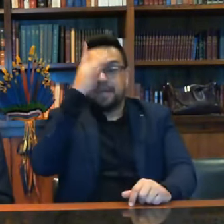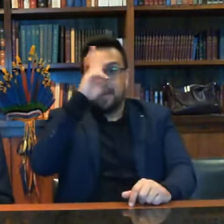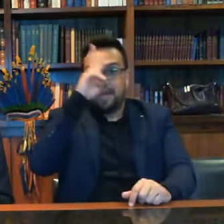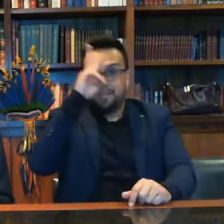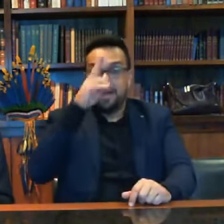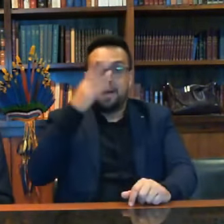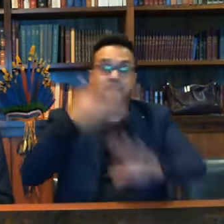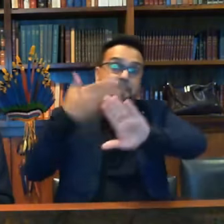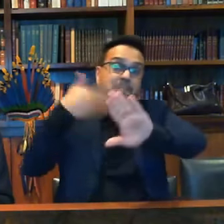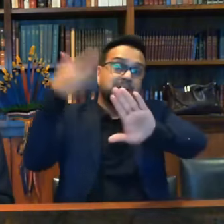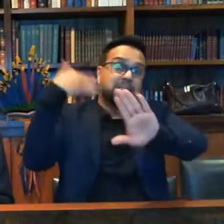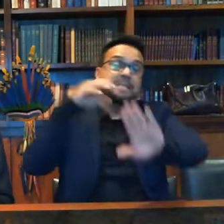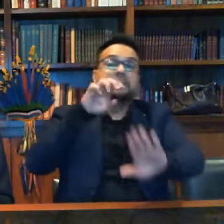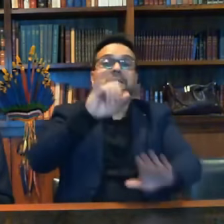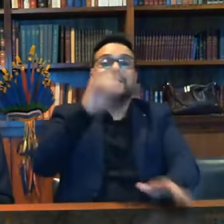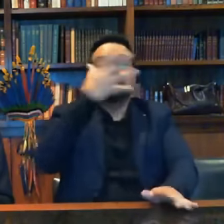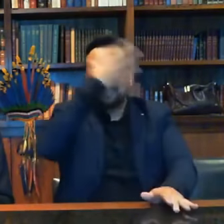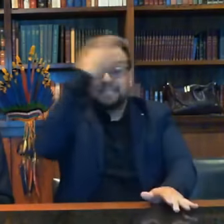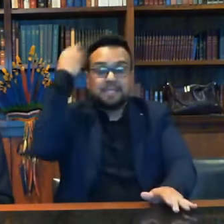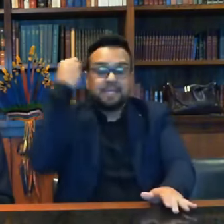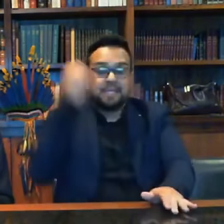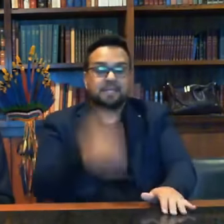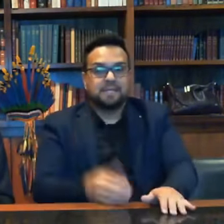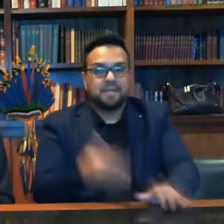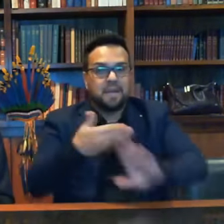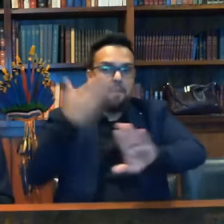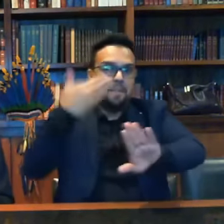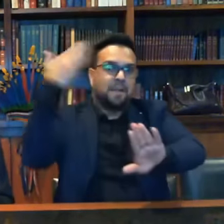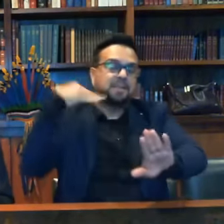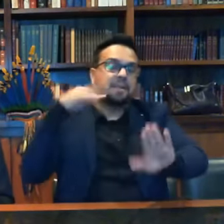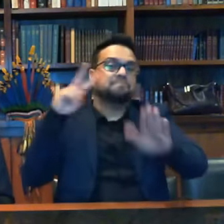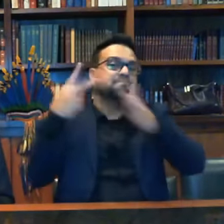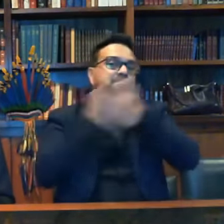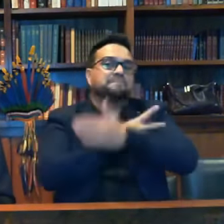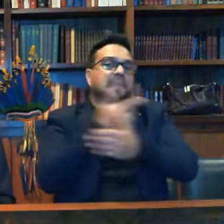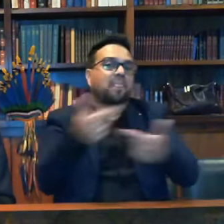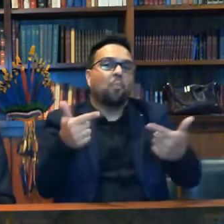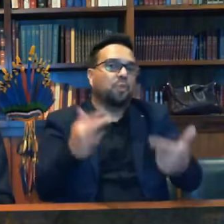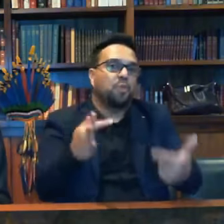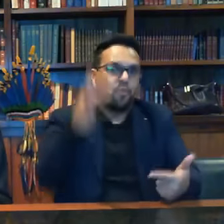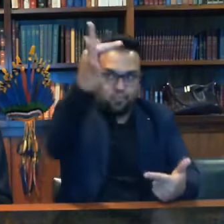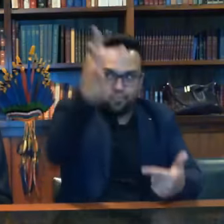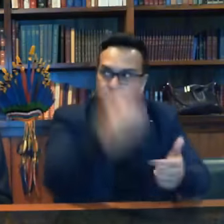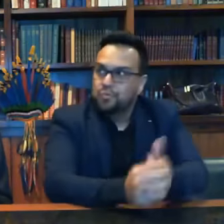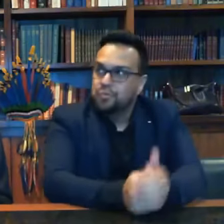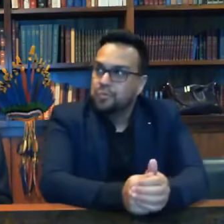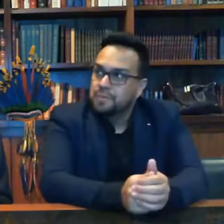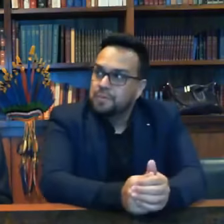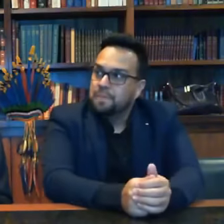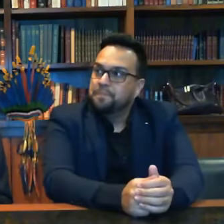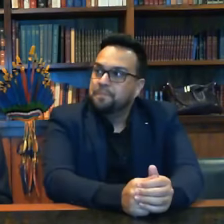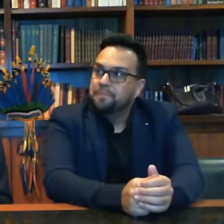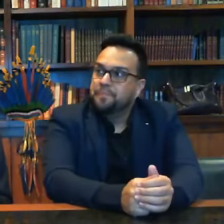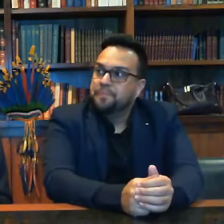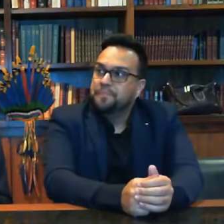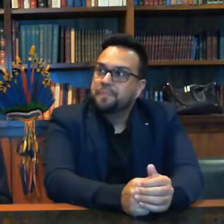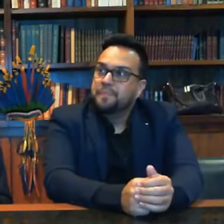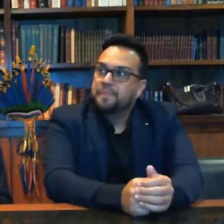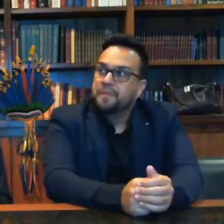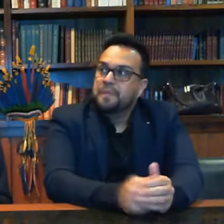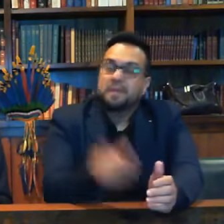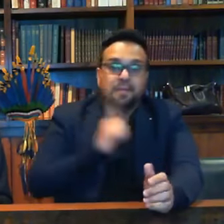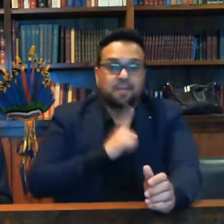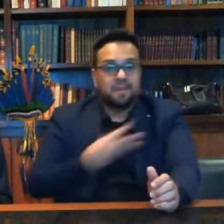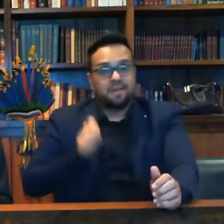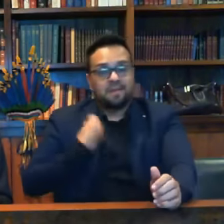da gente quem esquece o seu passado está condenado a não ter futuro está aqui o major Vitor Hugo da reserva não remunada que pediu